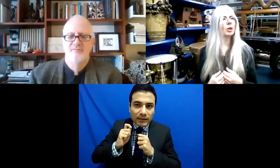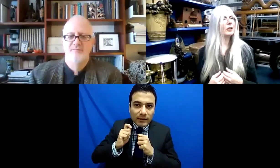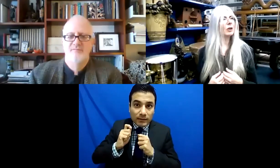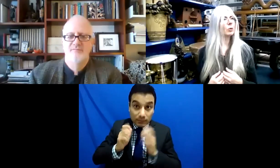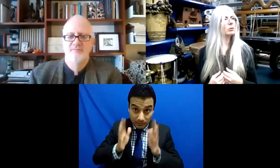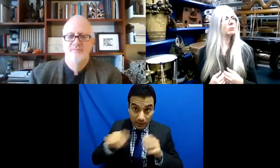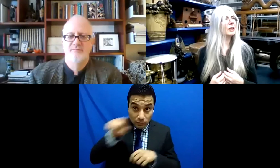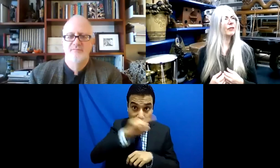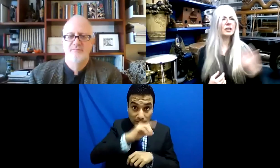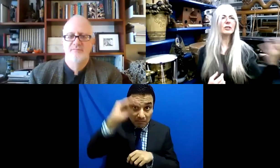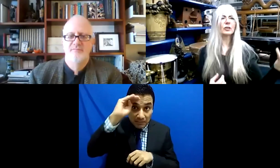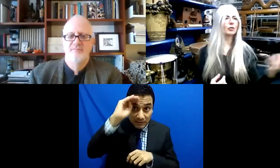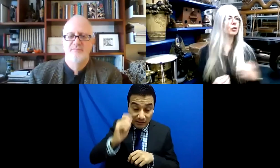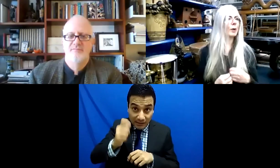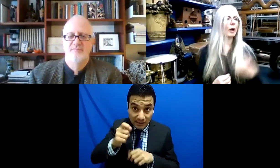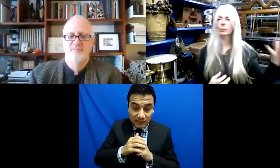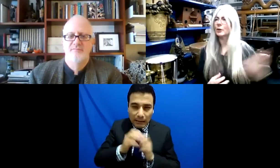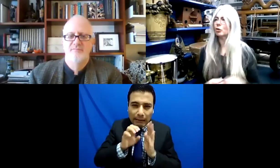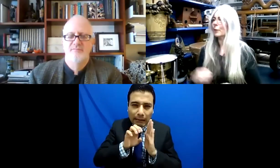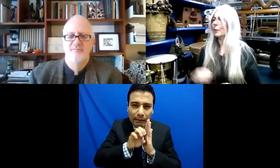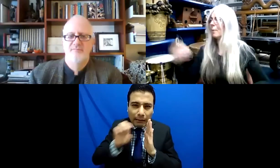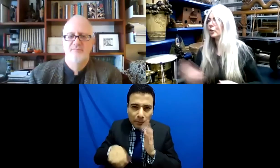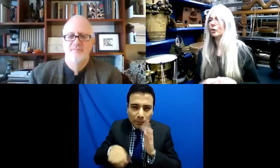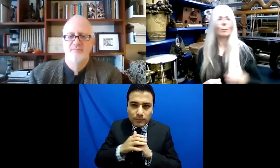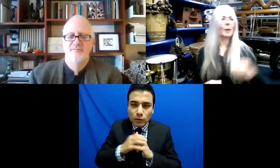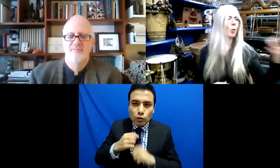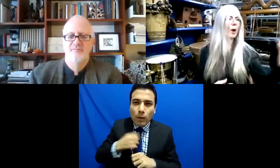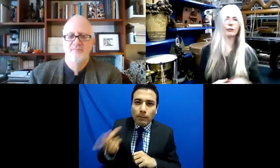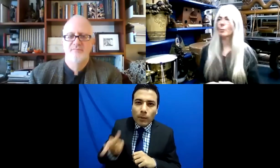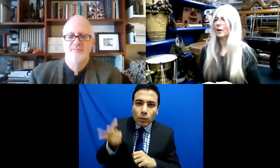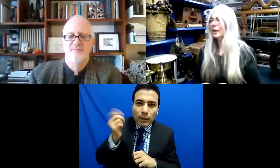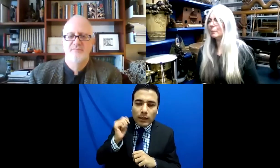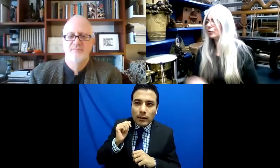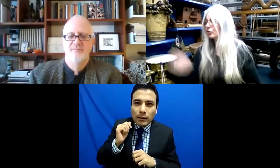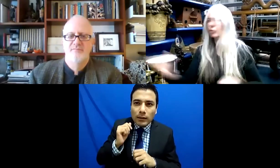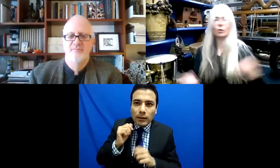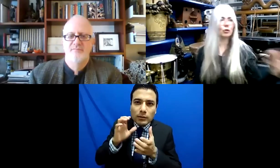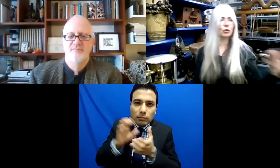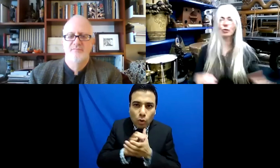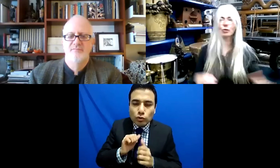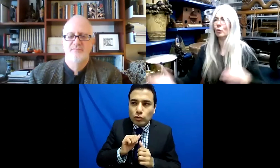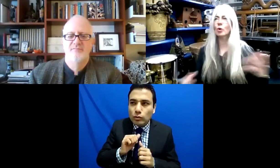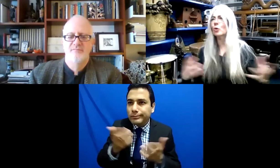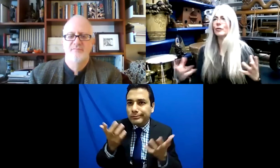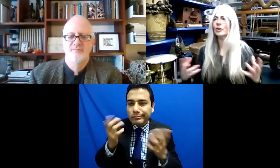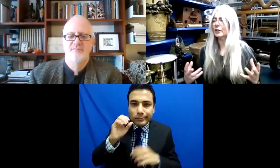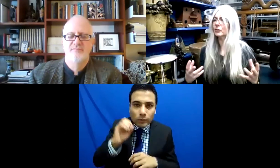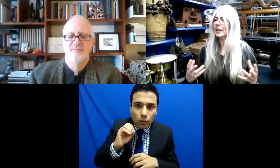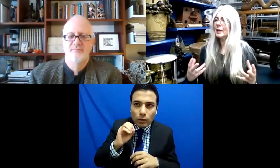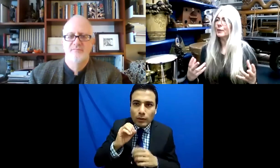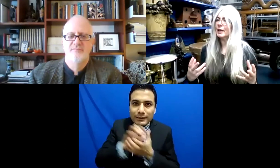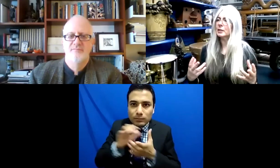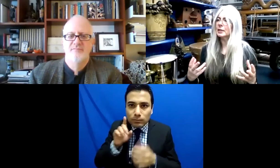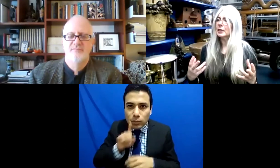¿Qué pasaría si me pregunto? Si no escucho a mi esposa, a mi esposo, a mi